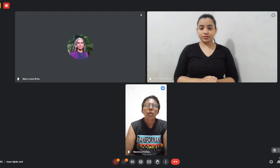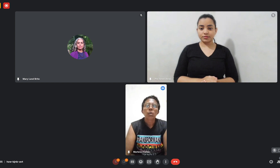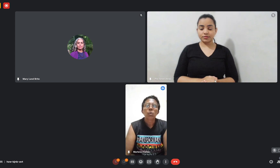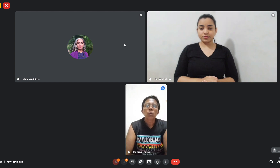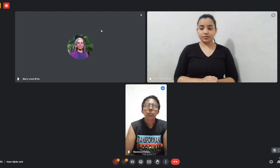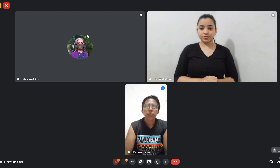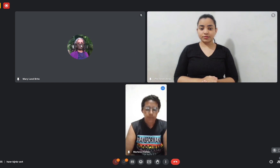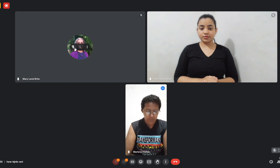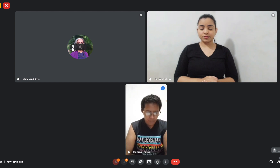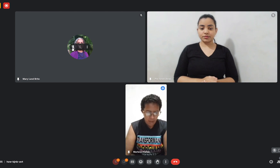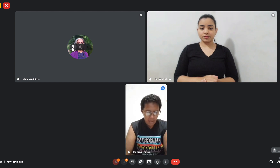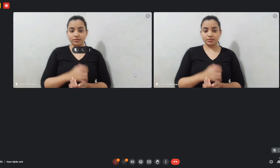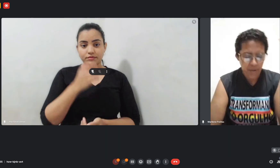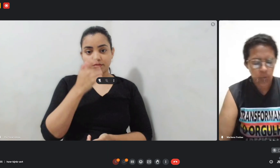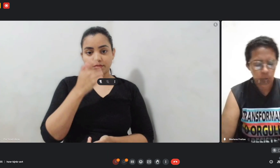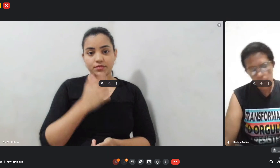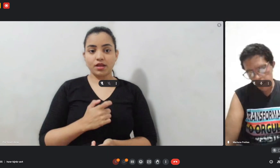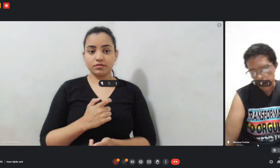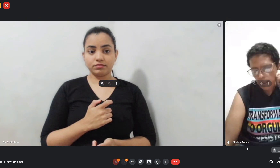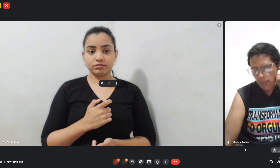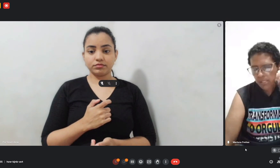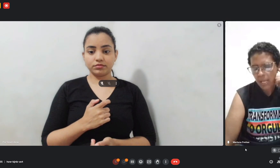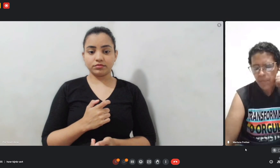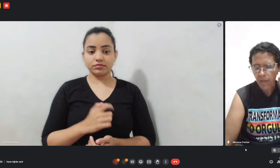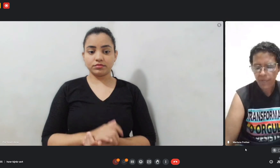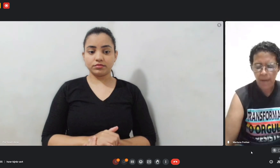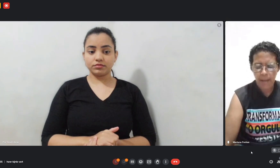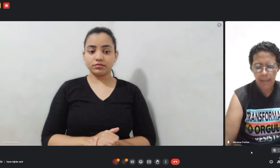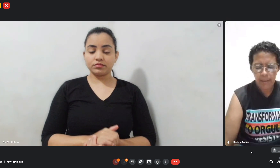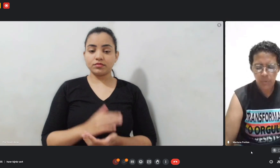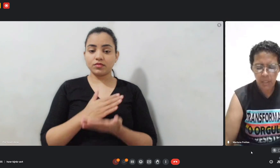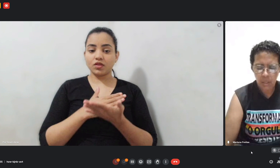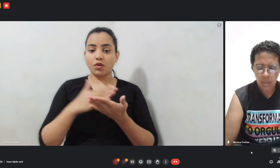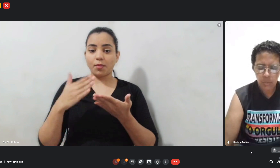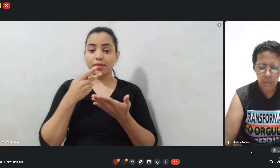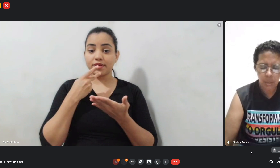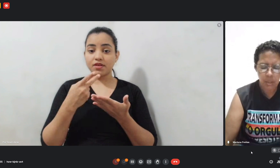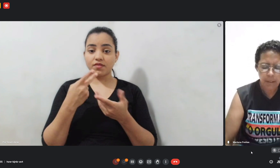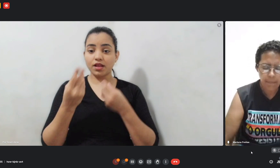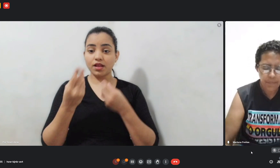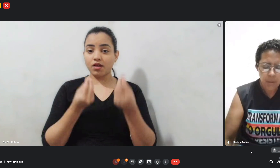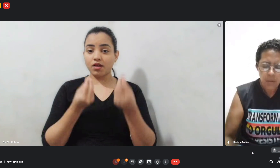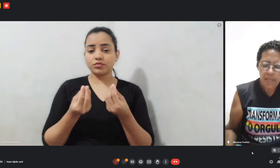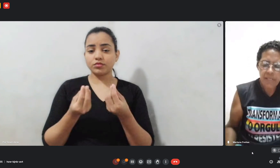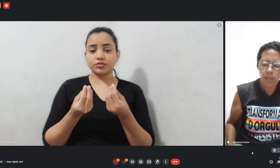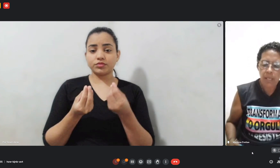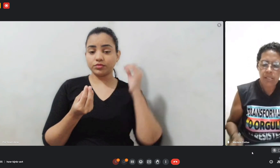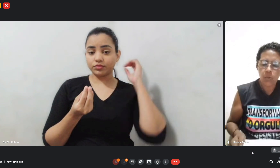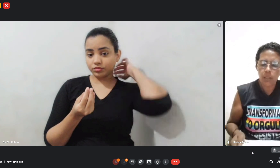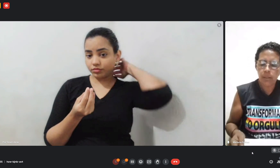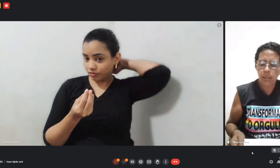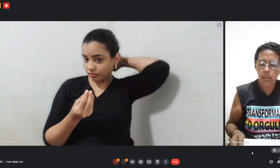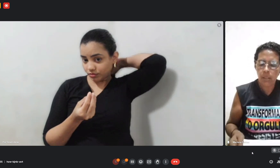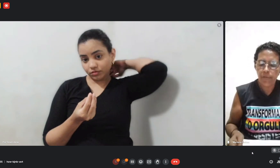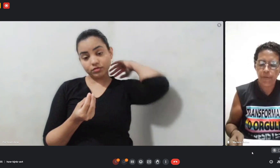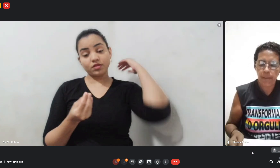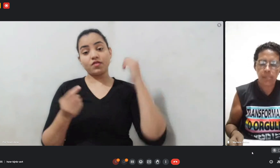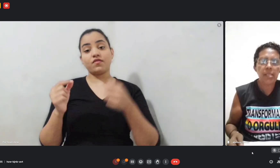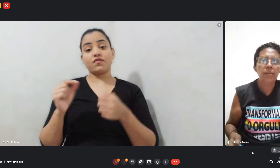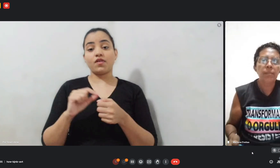eu venho iniciar minha fala no sentido de fazer assim um grande